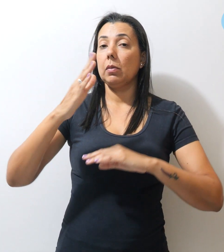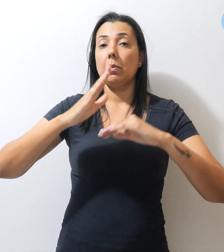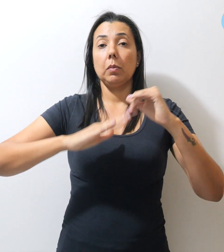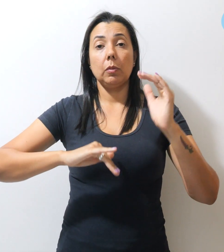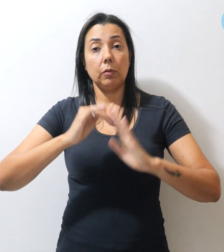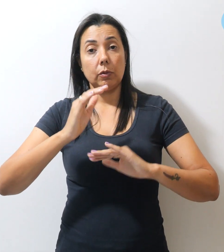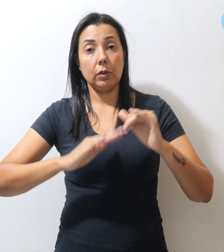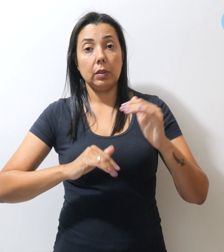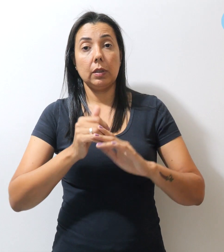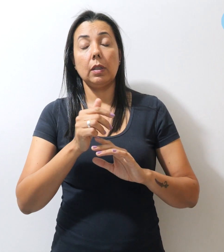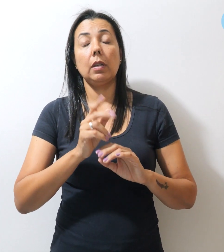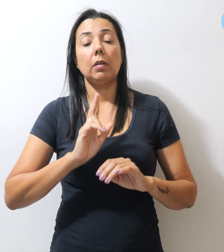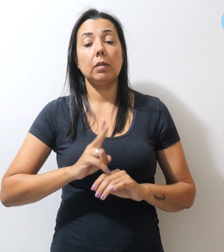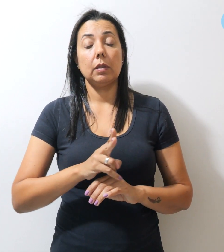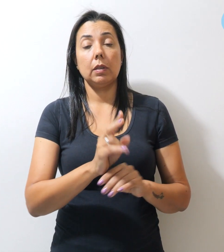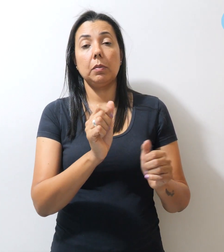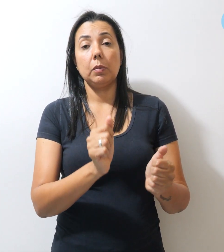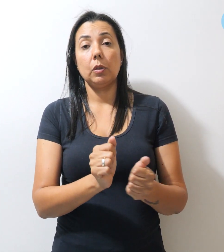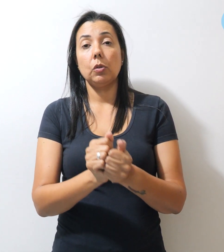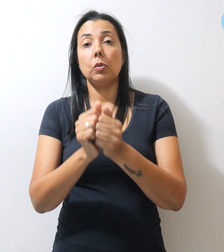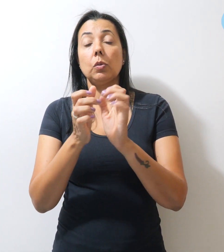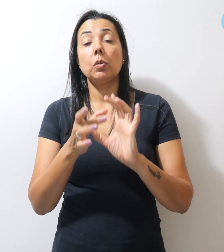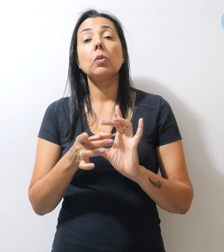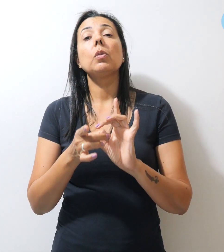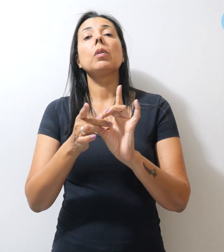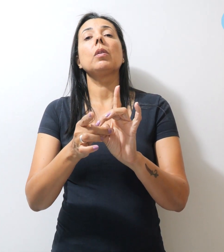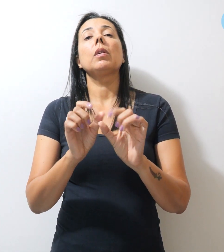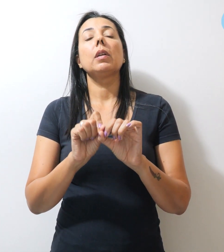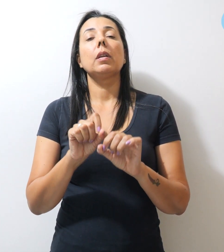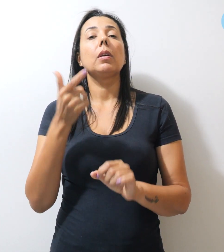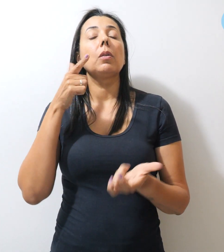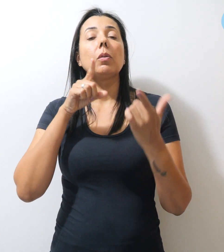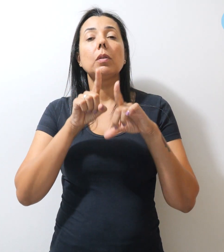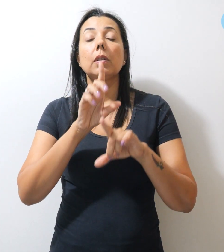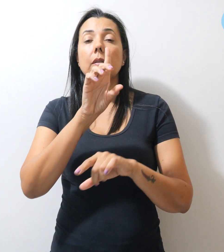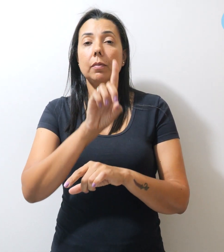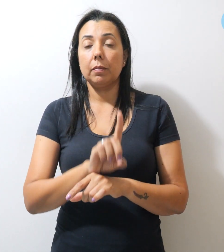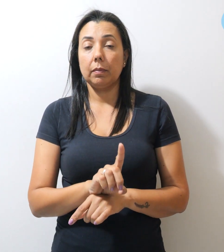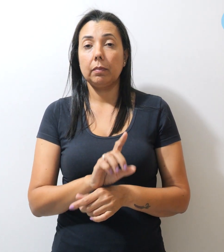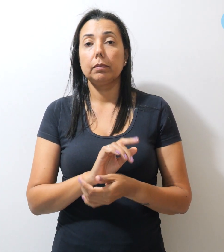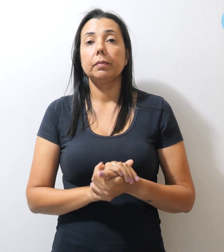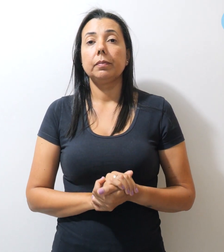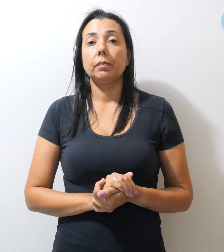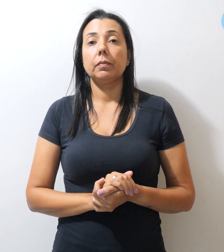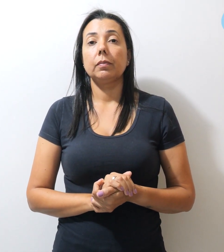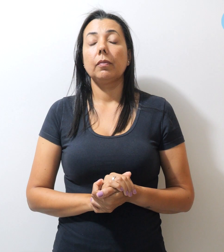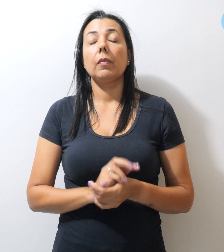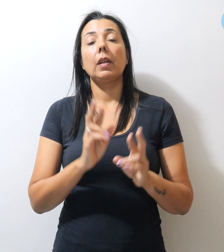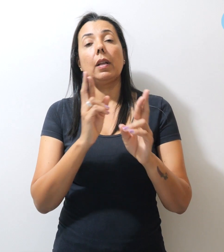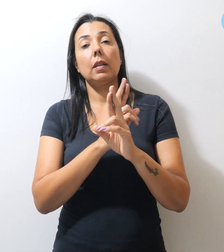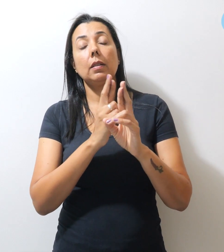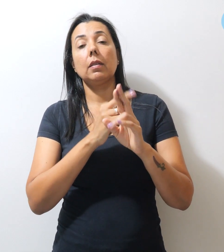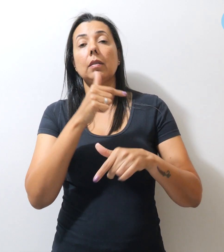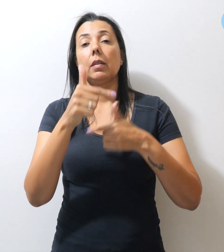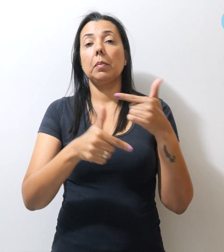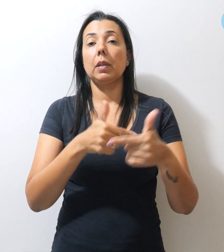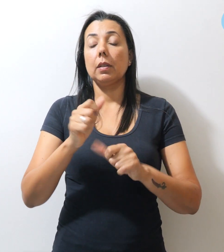estão diretamente ligados à garantia de direitos, vínculos trabalhistas fortalecidos